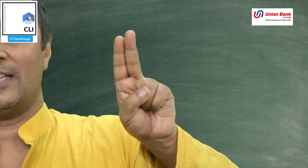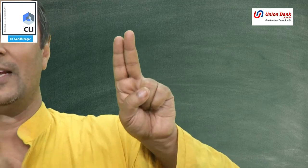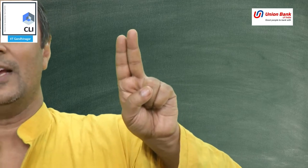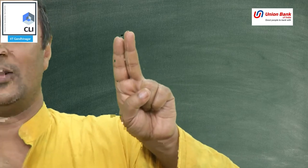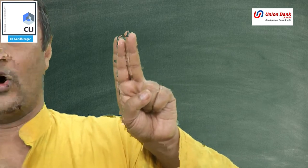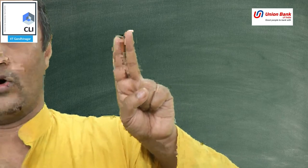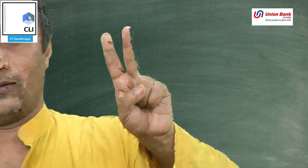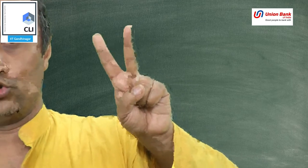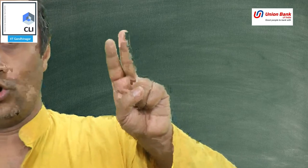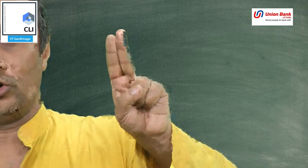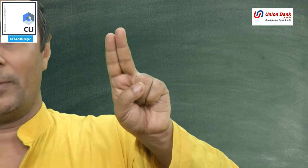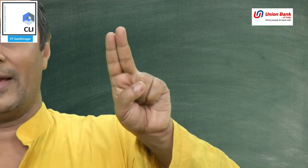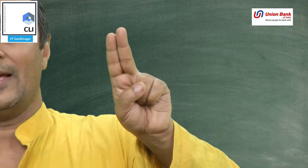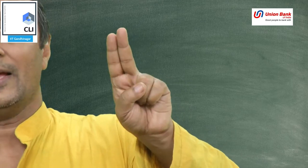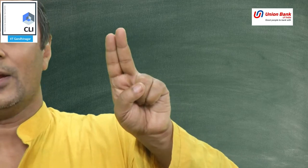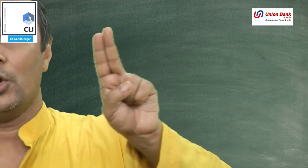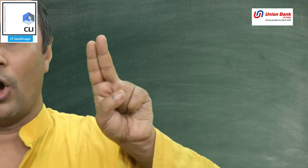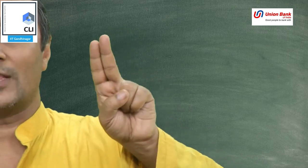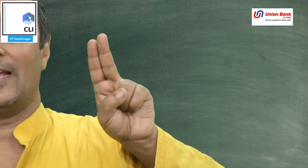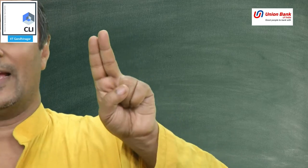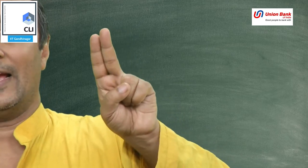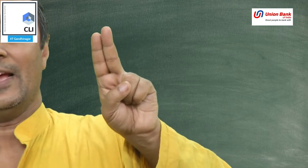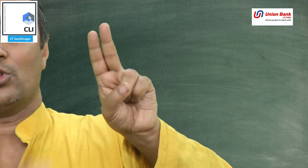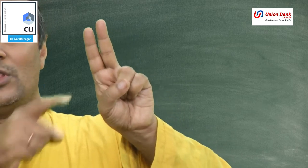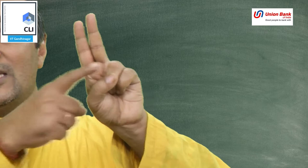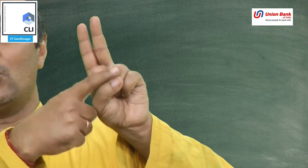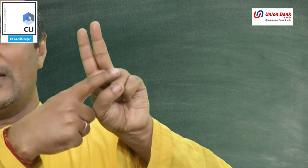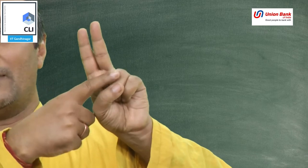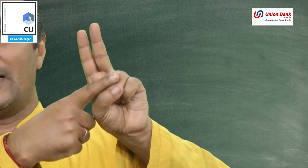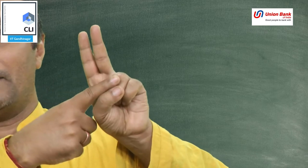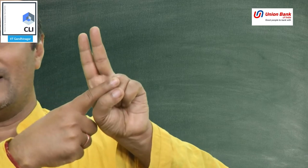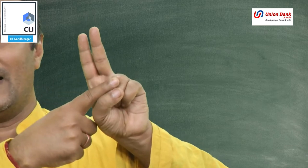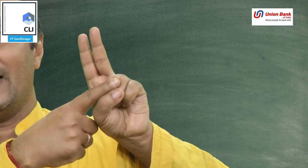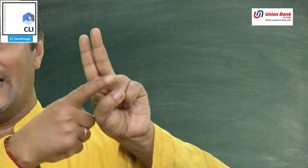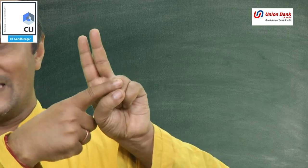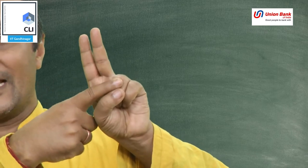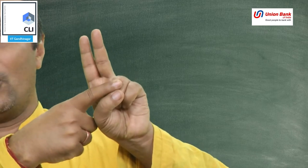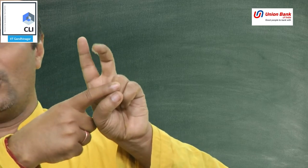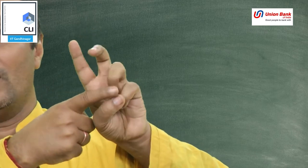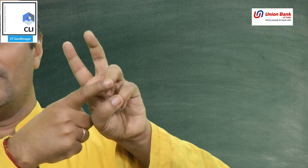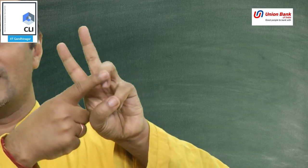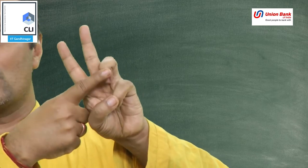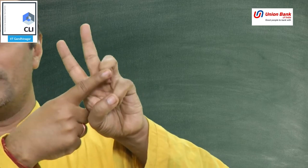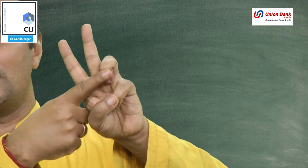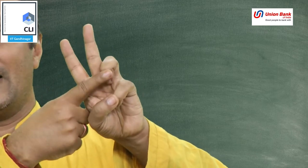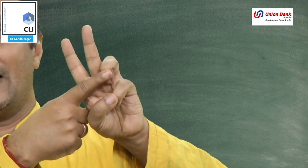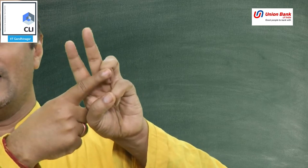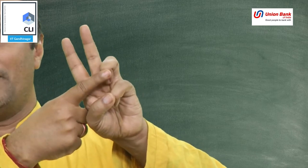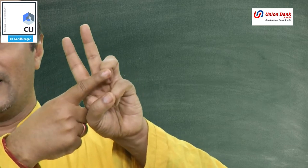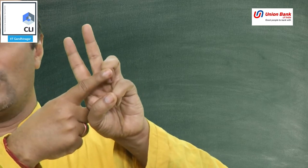3, 9 अब 2 उंगलियों में 9 तरीक तो तीसरी उंगली हमारी ये बंद है इसके 9, फिर इसको बीच में ले आए, फिर 9